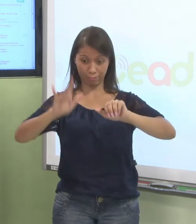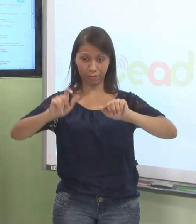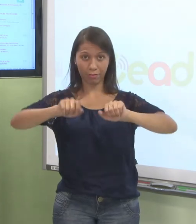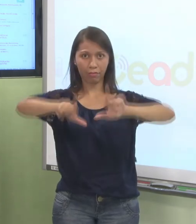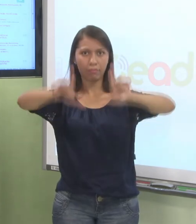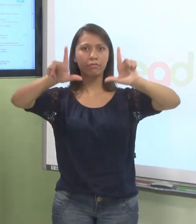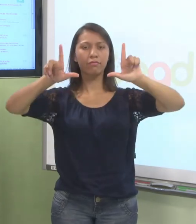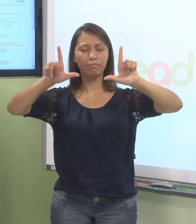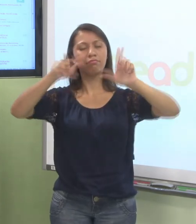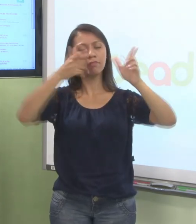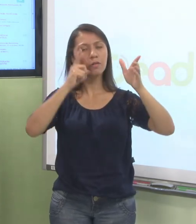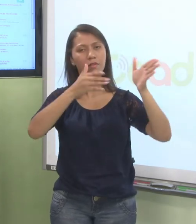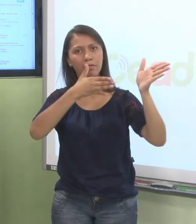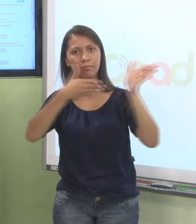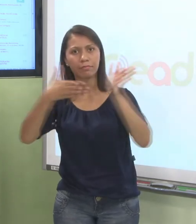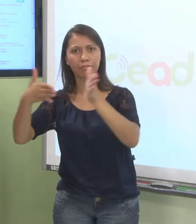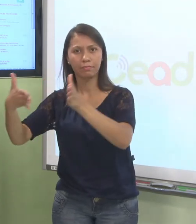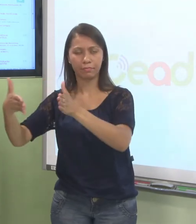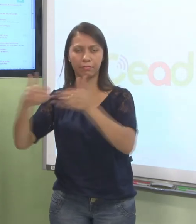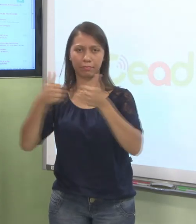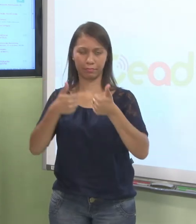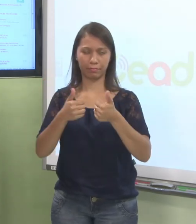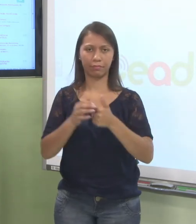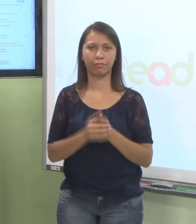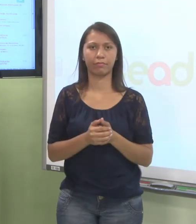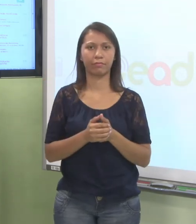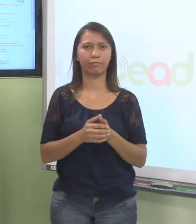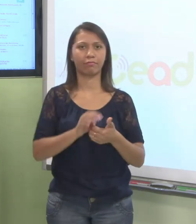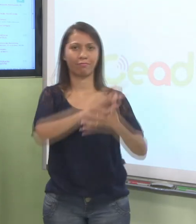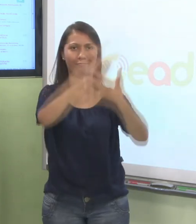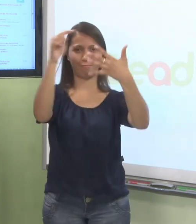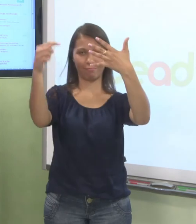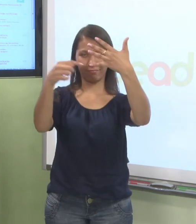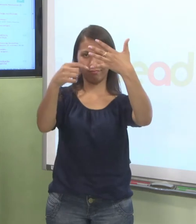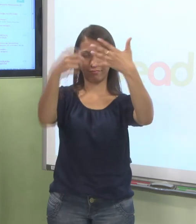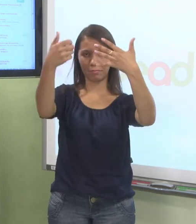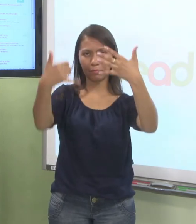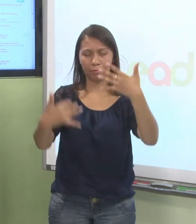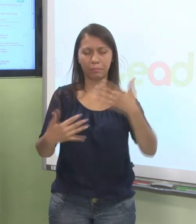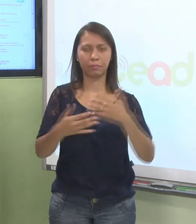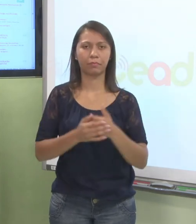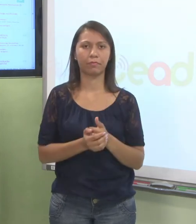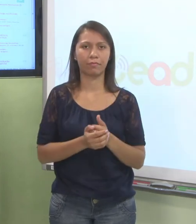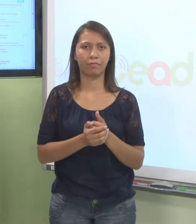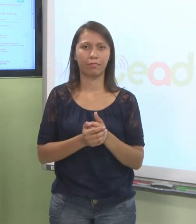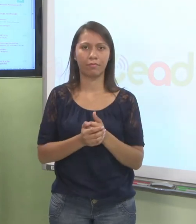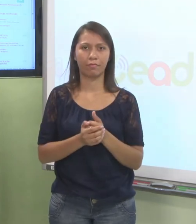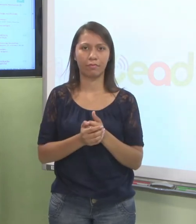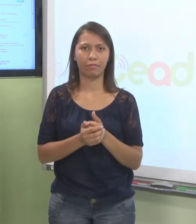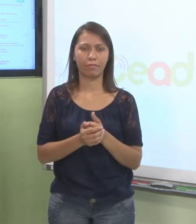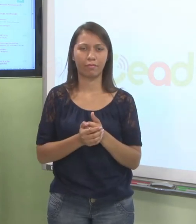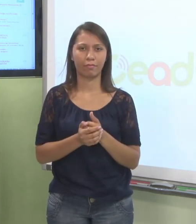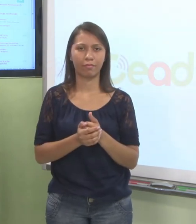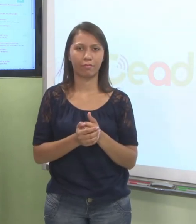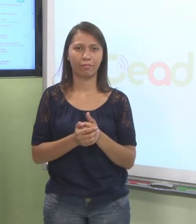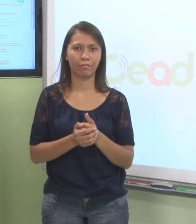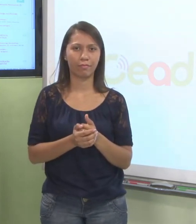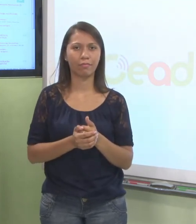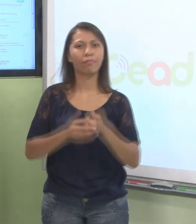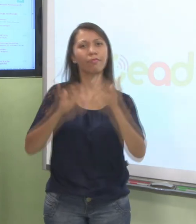fechar aqui. E vamos para a próxima ferramenta. Vamos lá. Ixi, atividade avaliativa. Essa é a ferramenta que